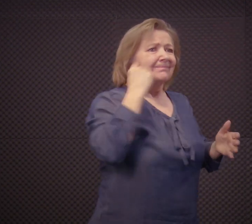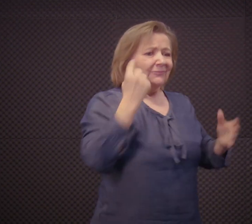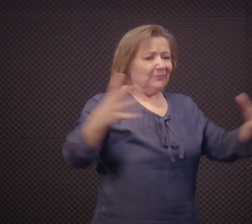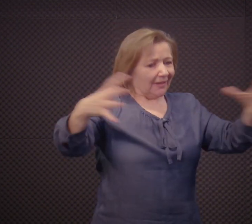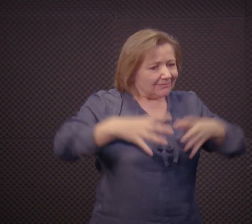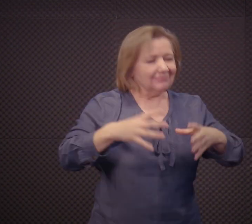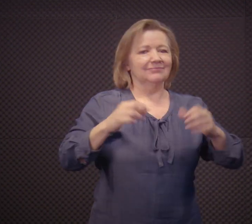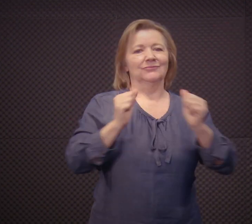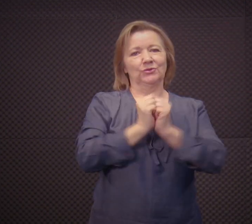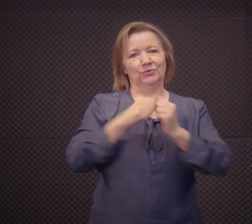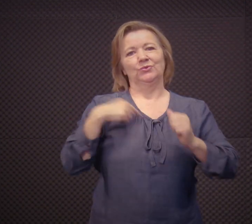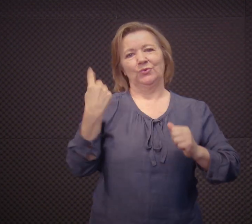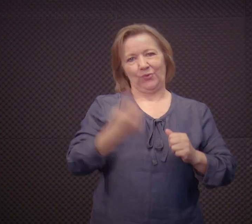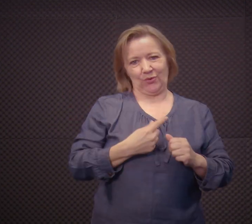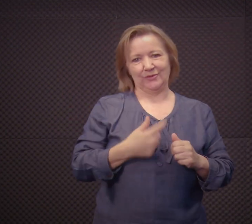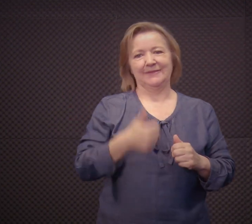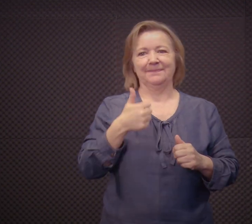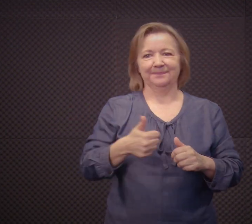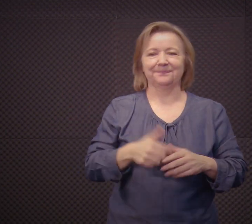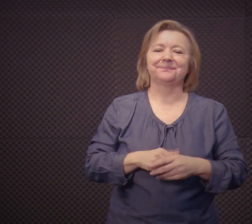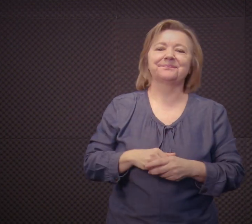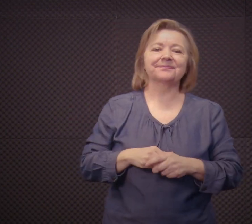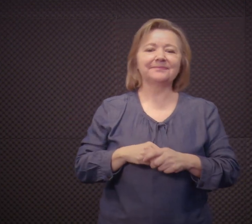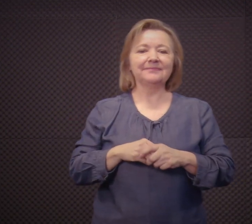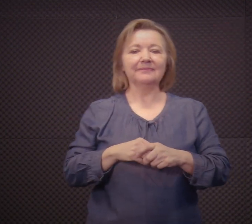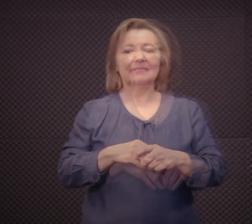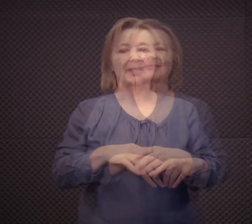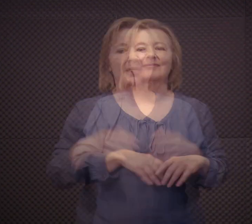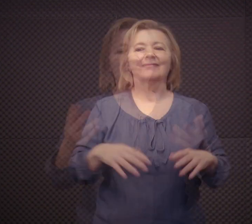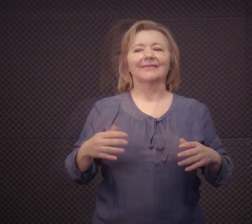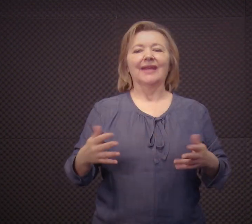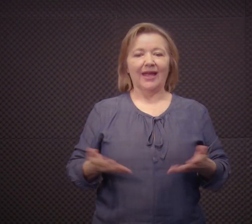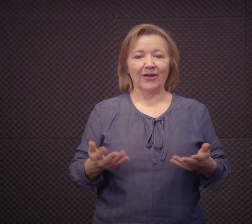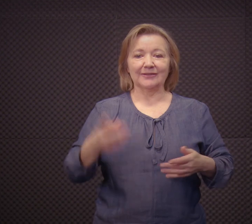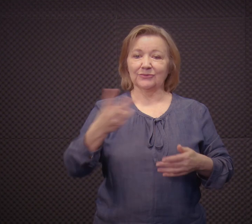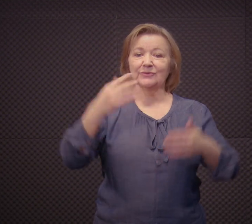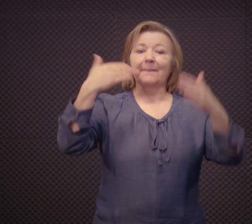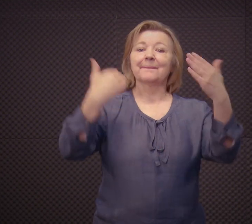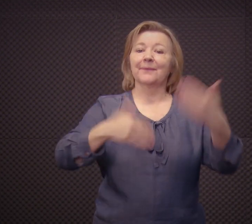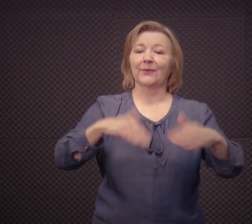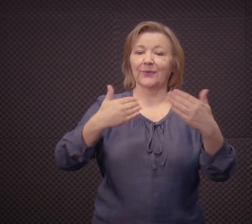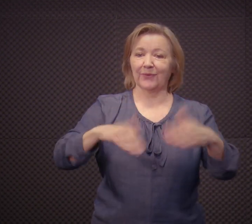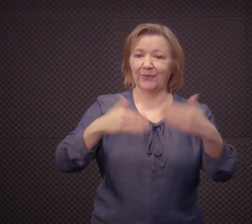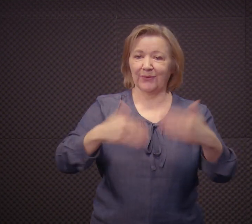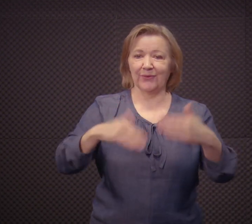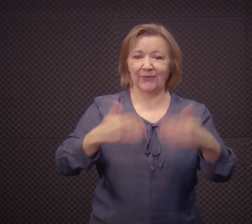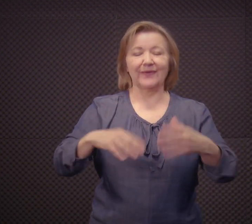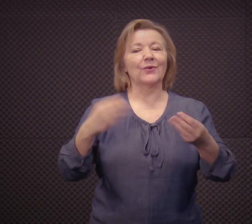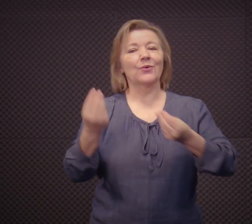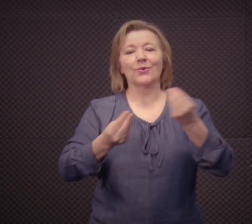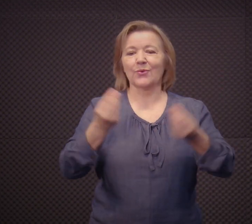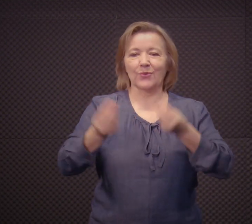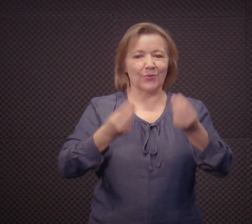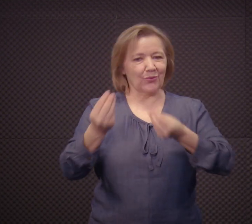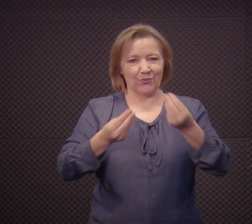surda, precisamos estar interagindo com a comunidade surda também, né? Etapa dois, nós vamos ter a